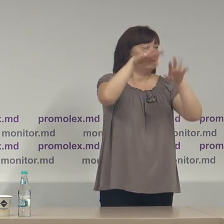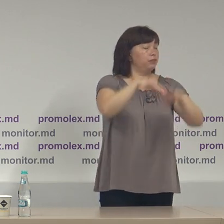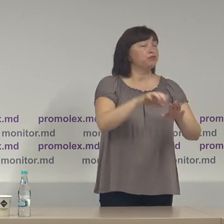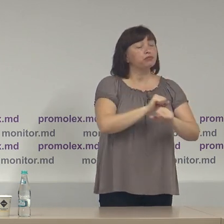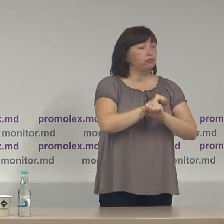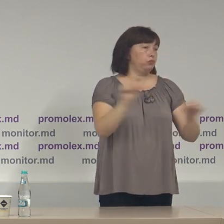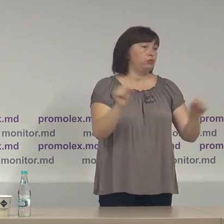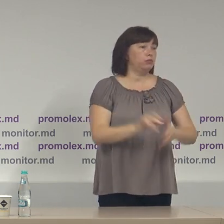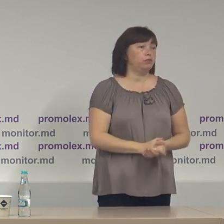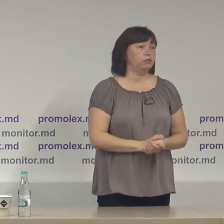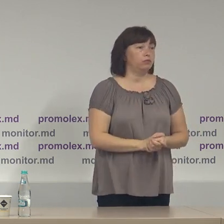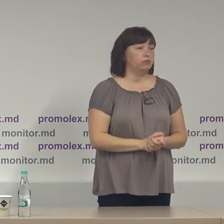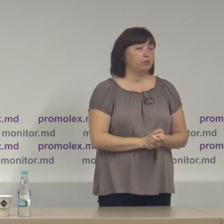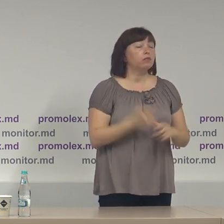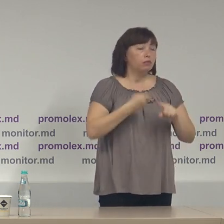autoritățile constituționale